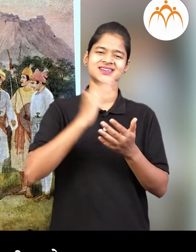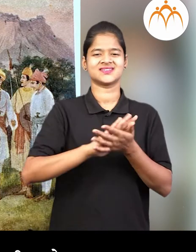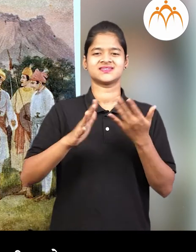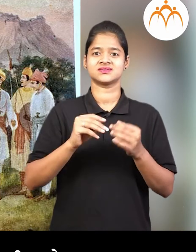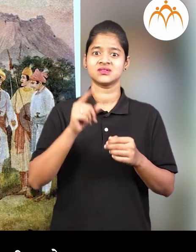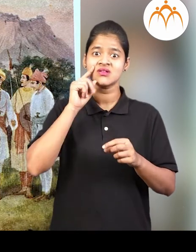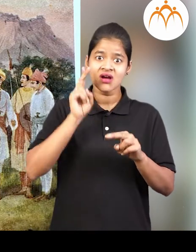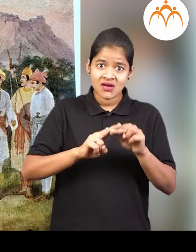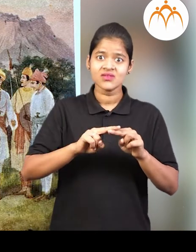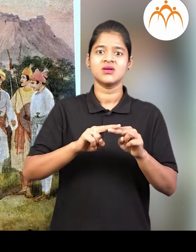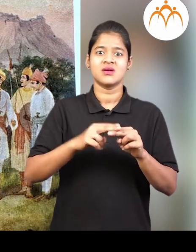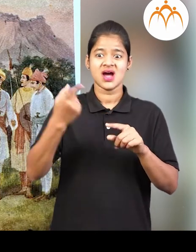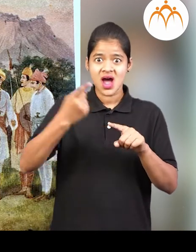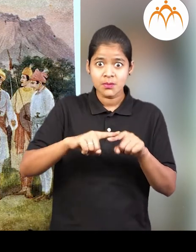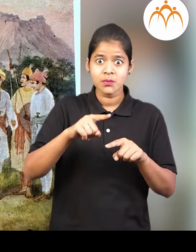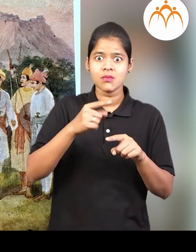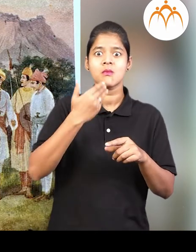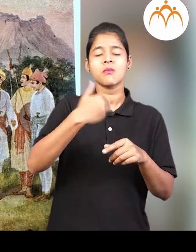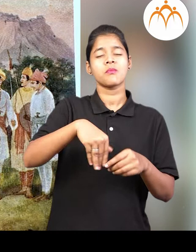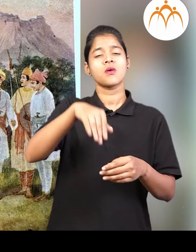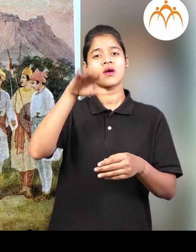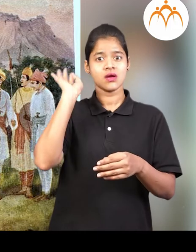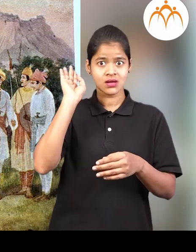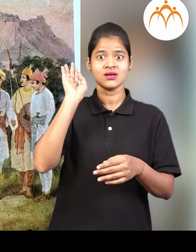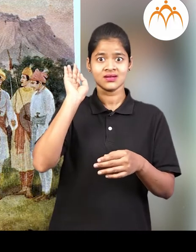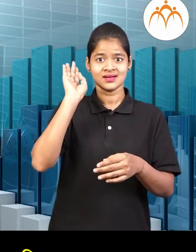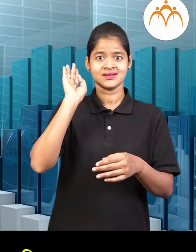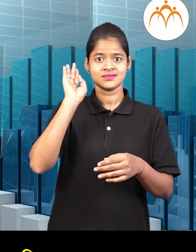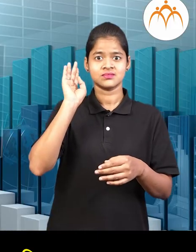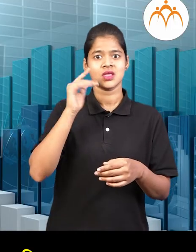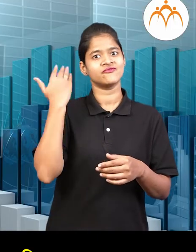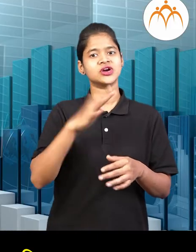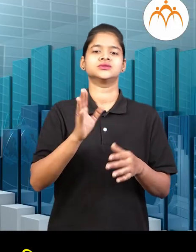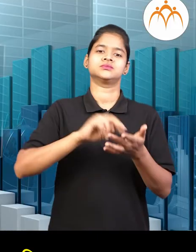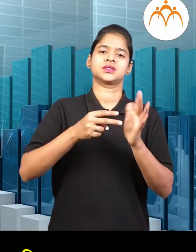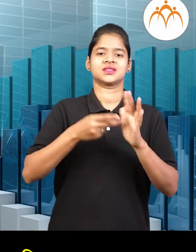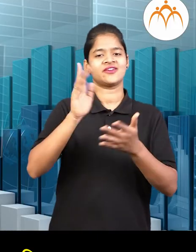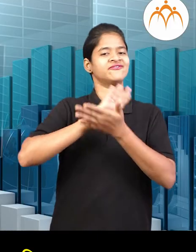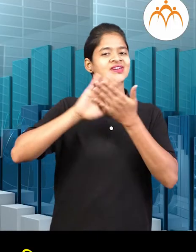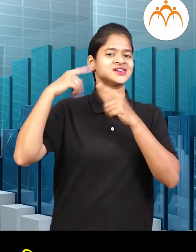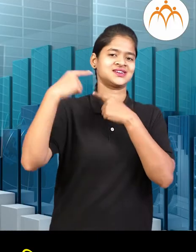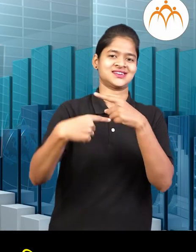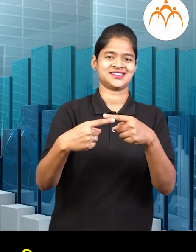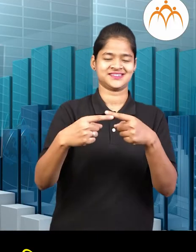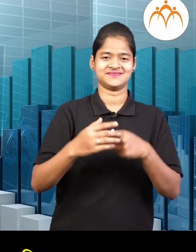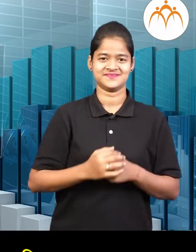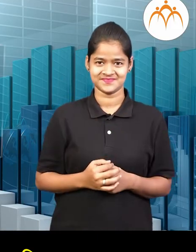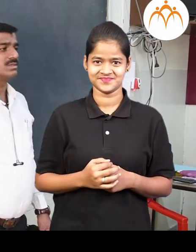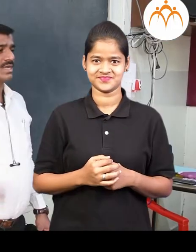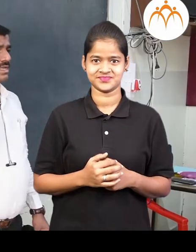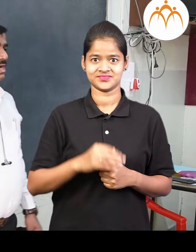घलली आ सेल तर त्याला इतिहास आसमंटा पुढे होनार्या घटनेचा काल मंजे भविश्य काल